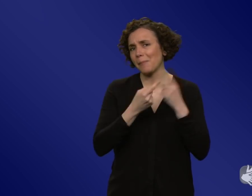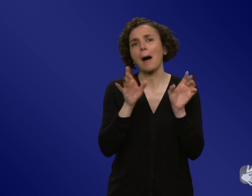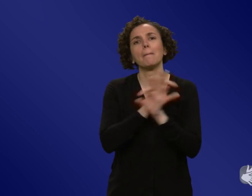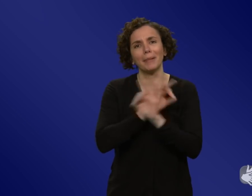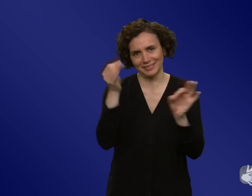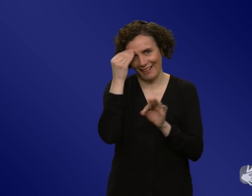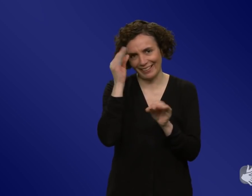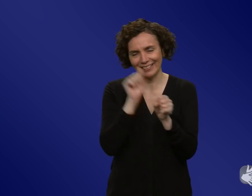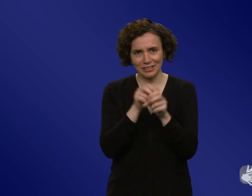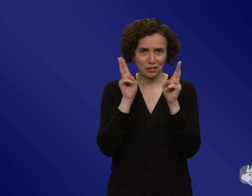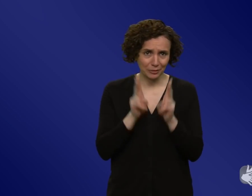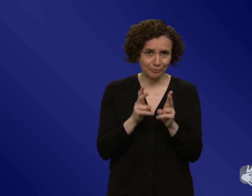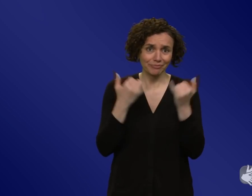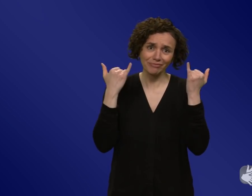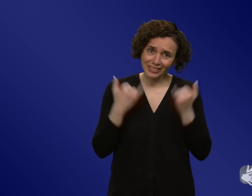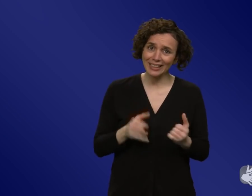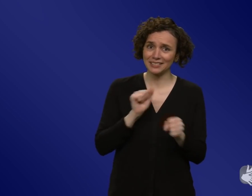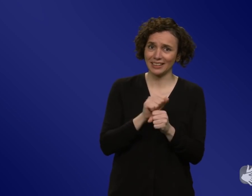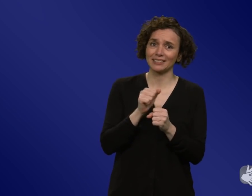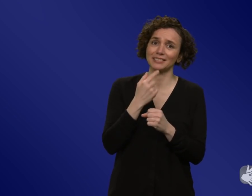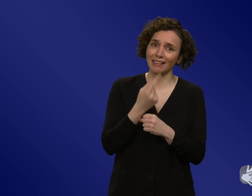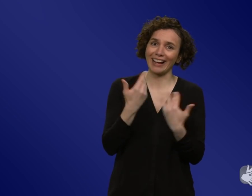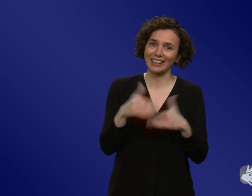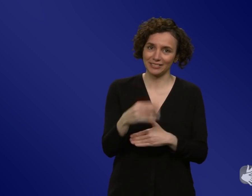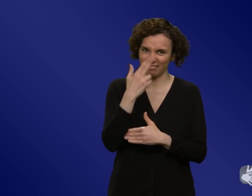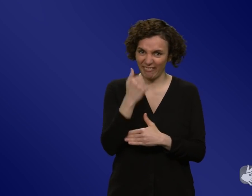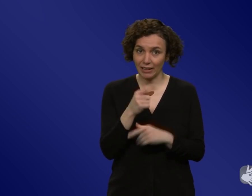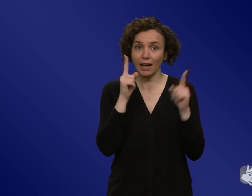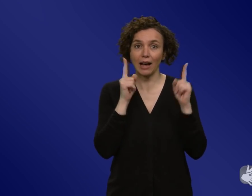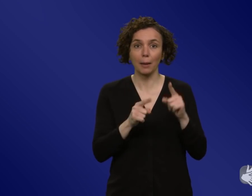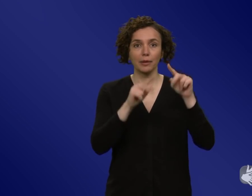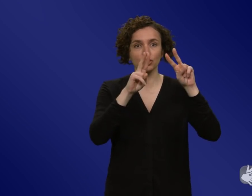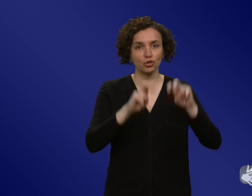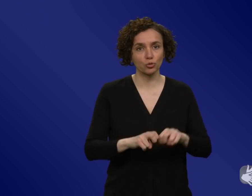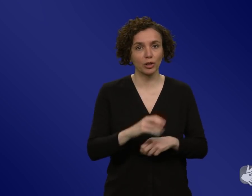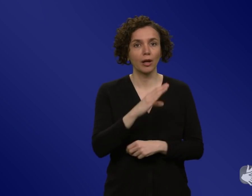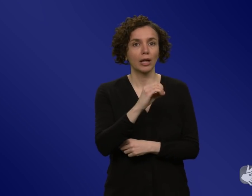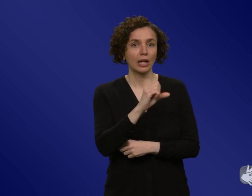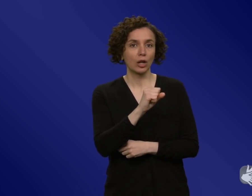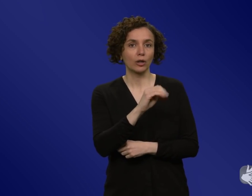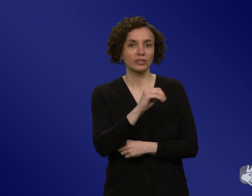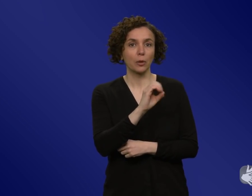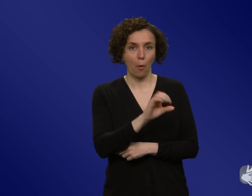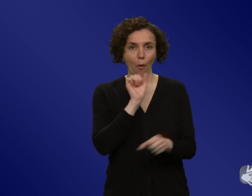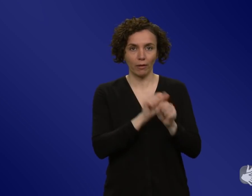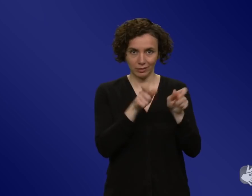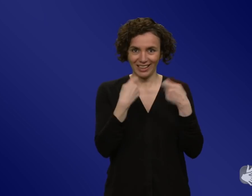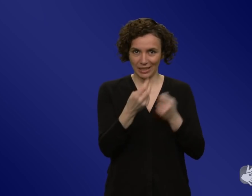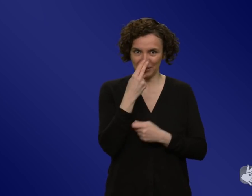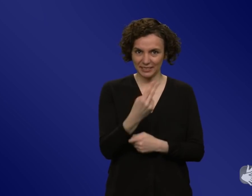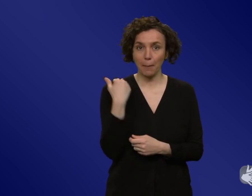ich denke, was wir in Cosmo gesehen haben, ist, dass die Belastung natürlich hoch war und dass aber die, also wir